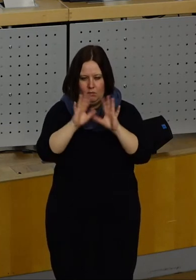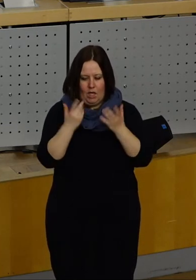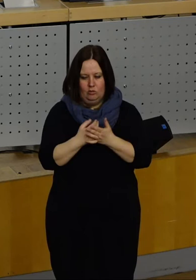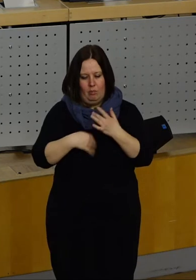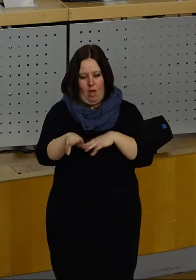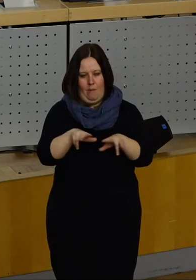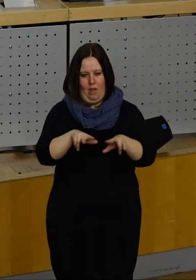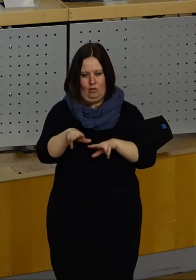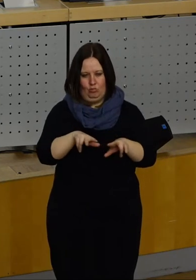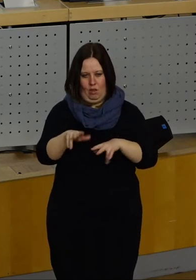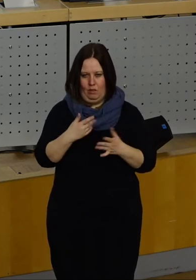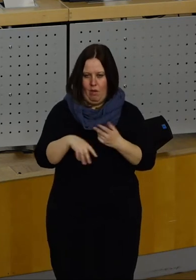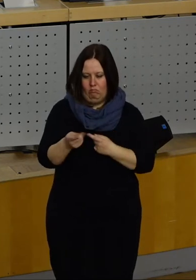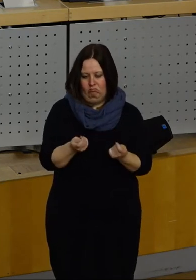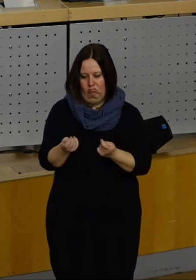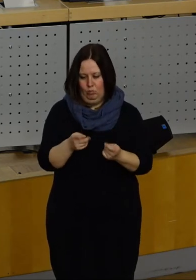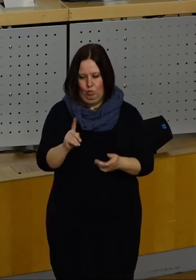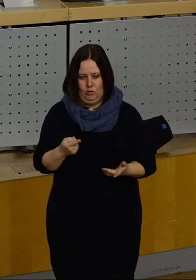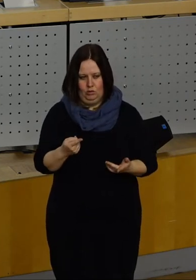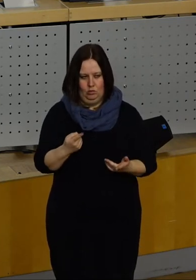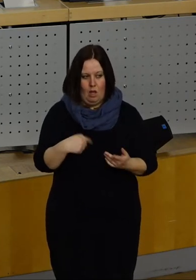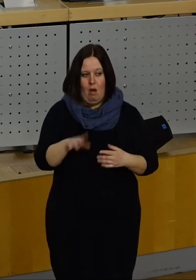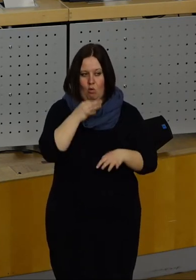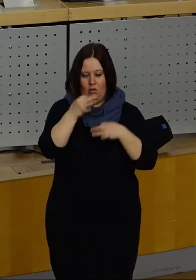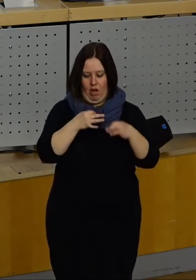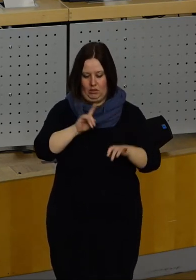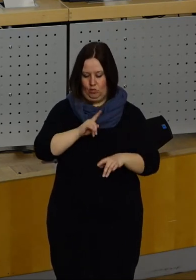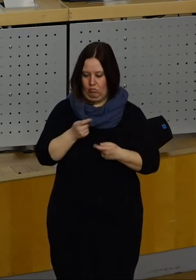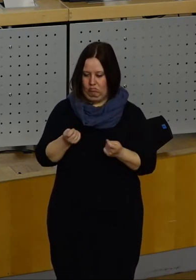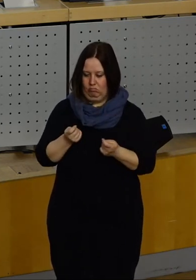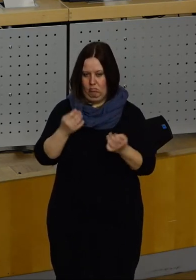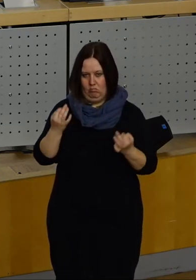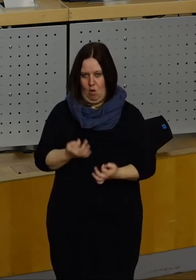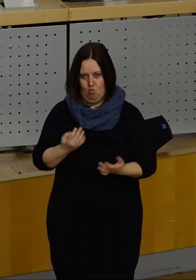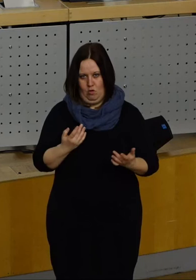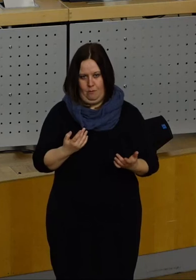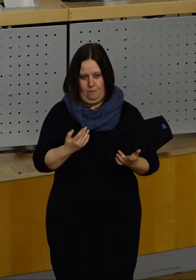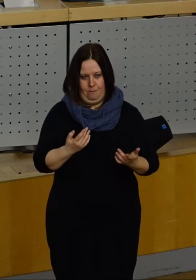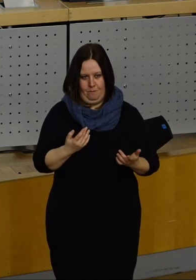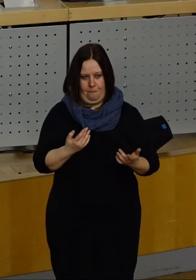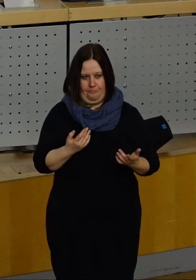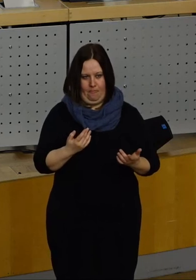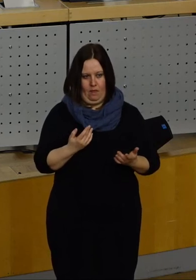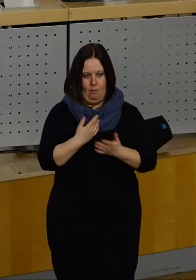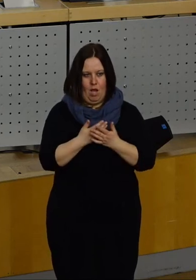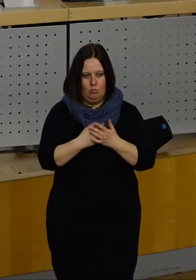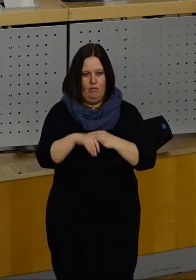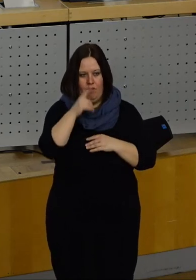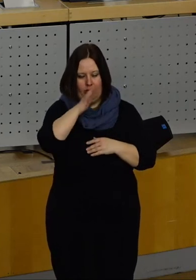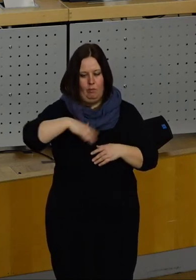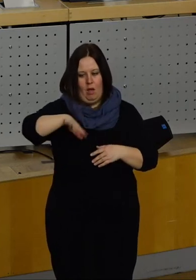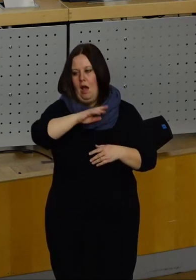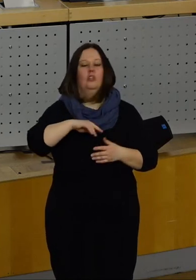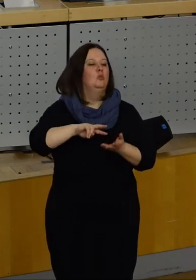Managementaufgabe, für die man natürlich auch eine entsprechende Qualifikation und Erfahrung mitbringen muss. Wenn die sich im Bereich der